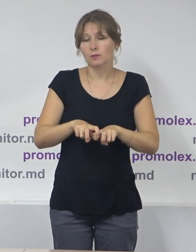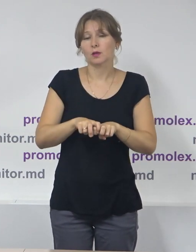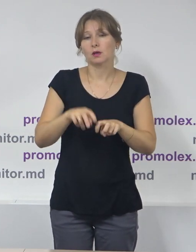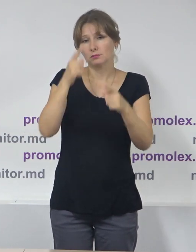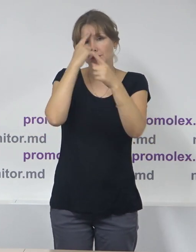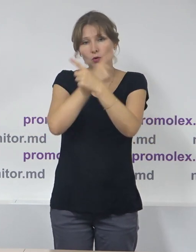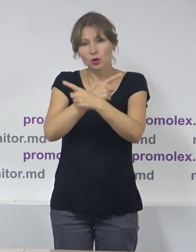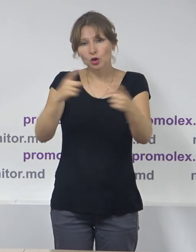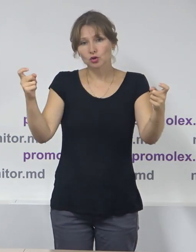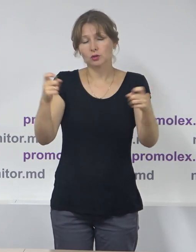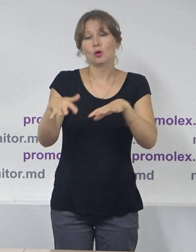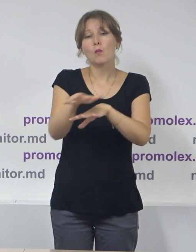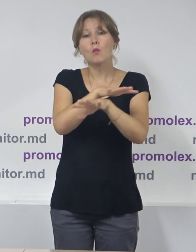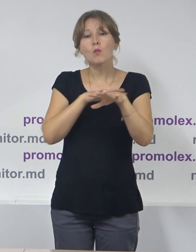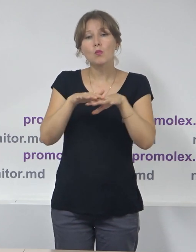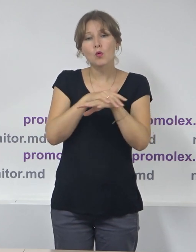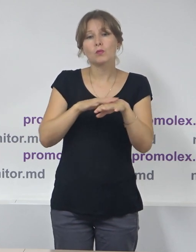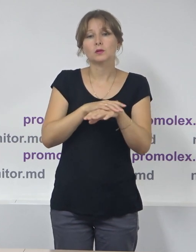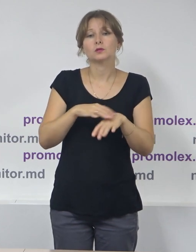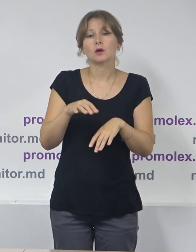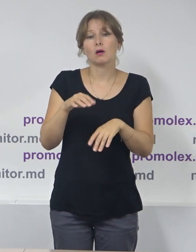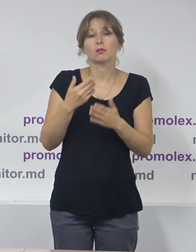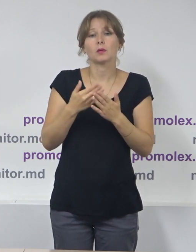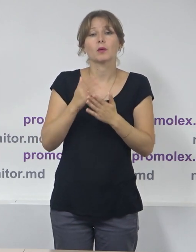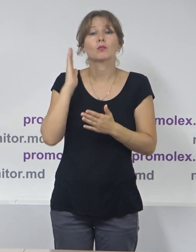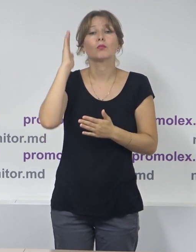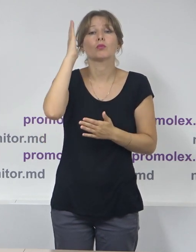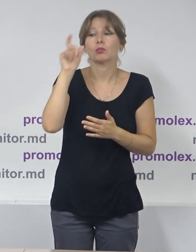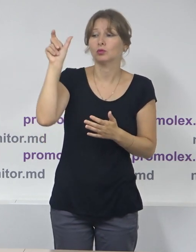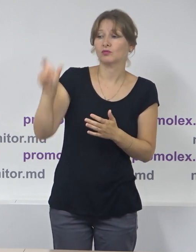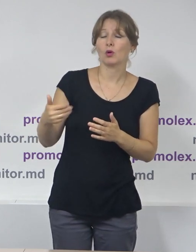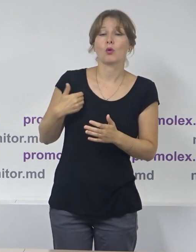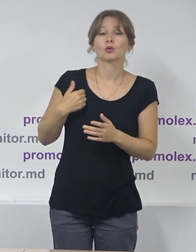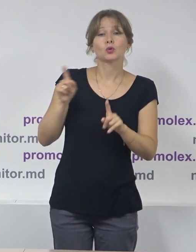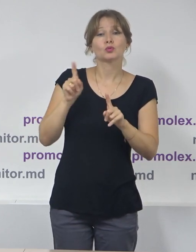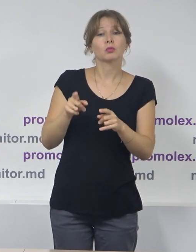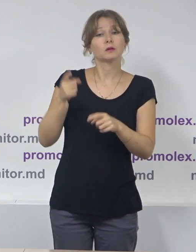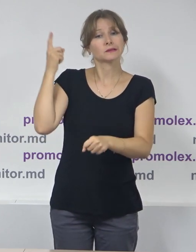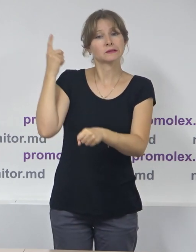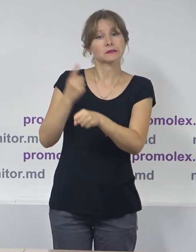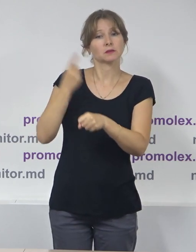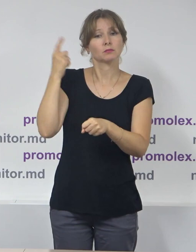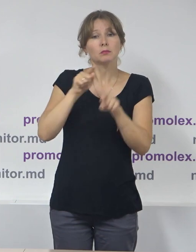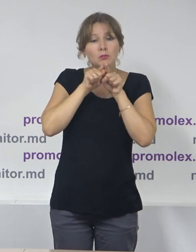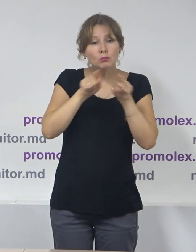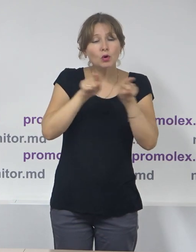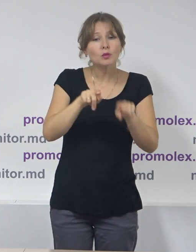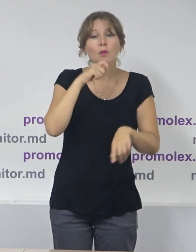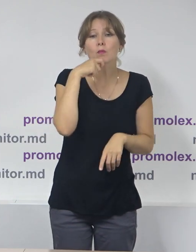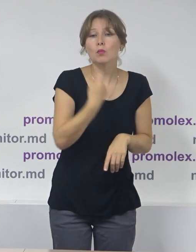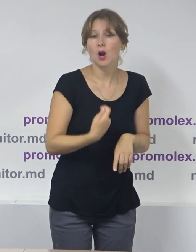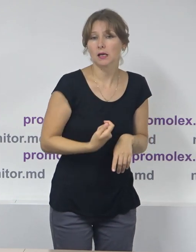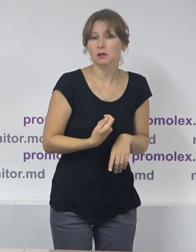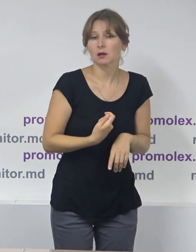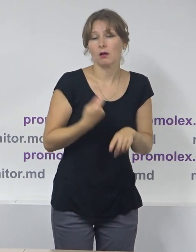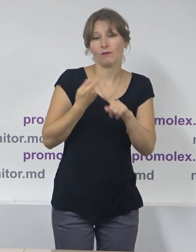anunțării publice a potențialului candidat înainte de disemnarea oficială acestuia să fie interzisă promovarea politică nominală